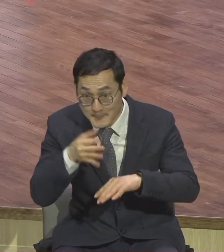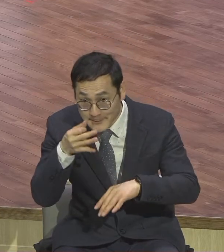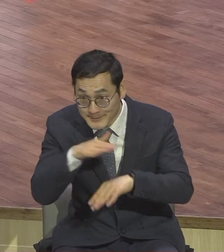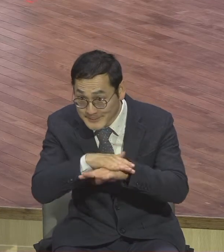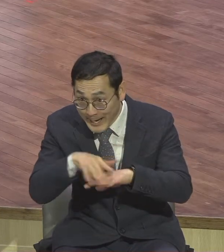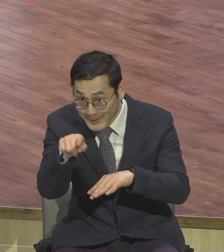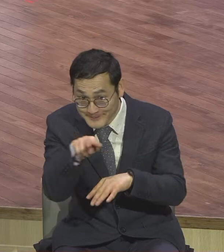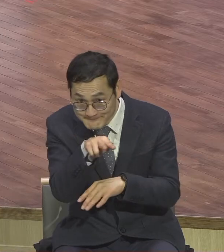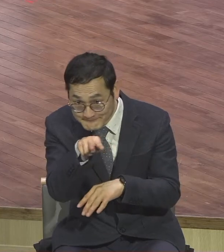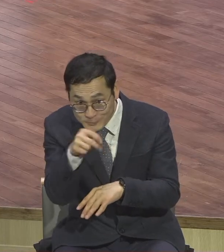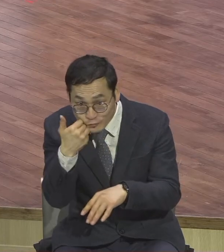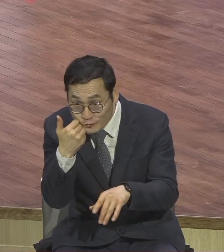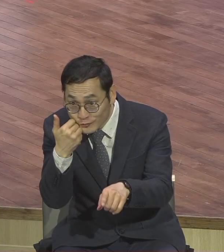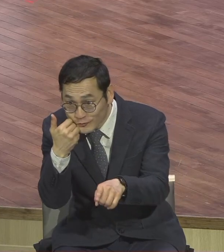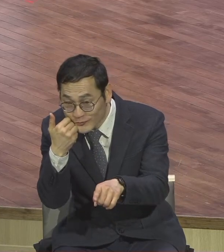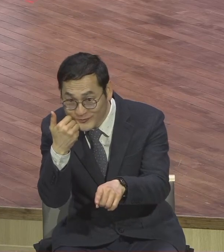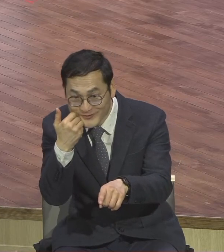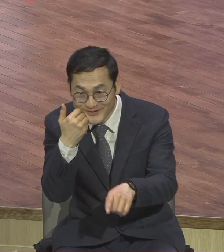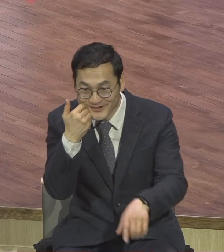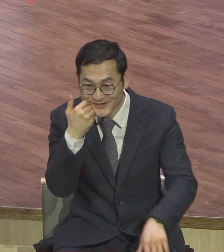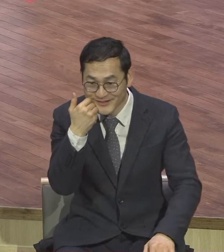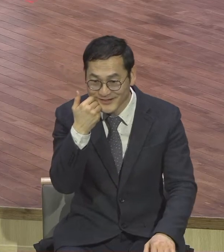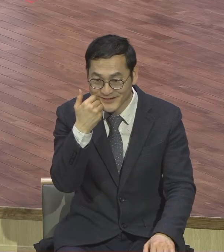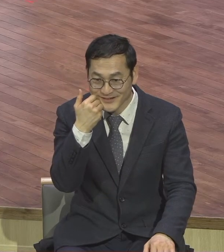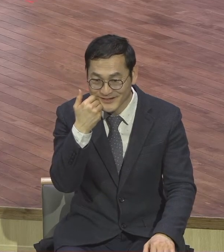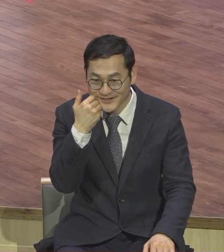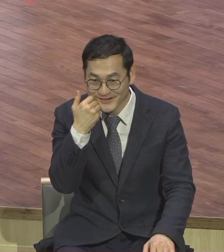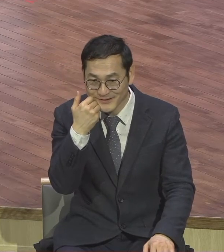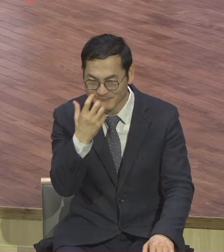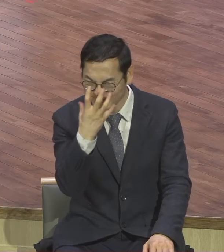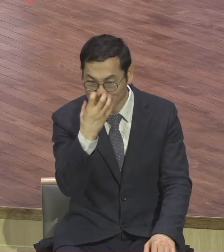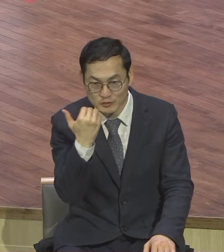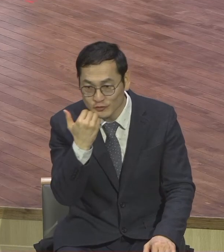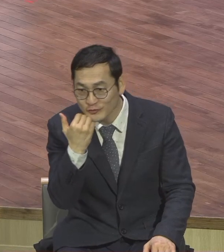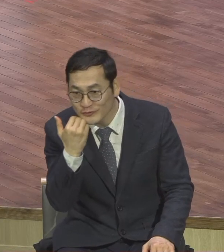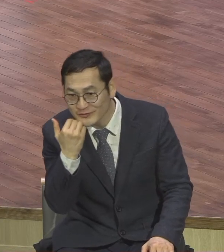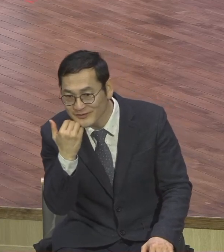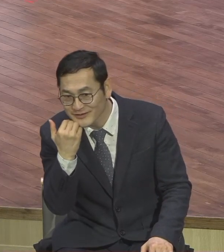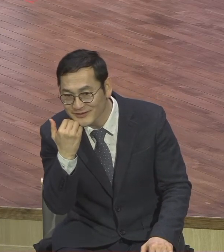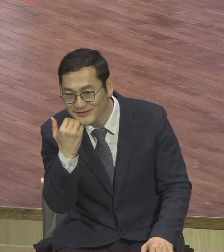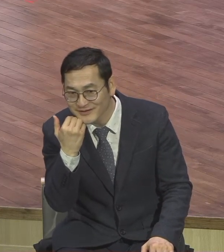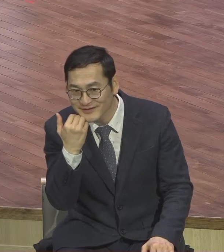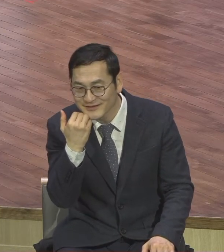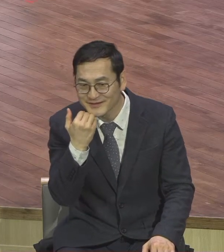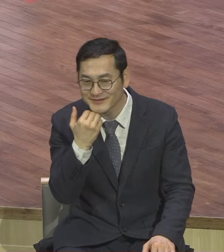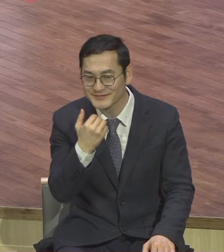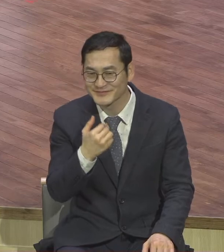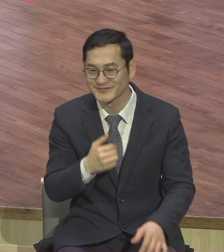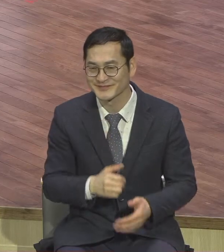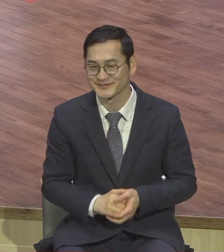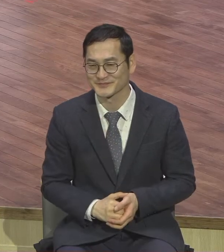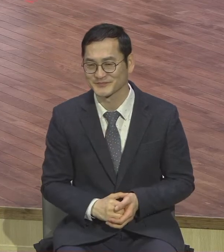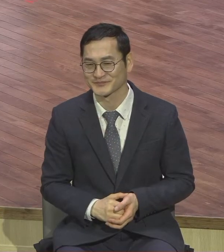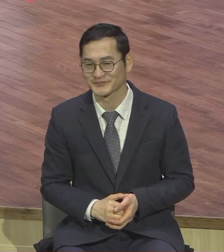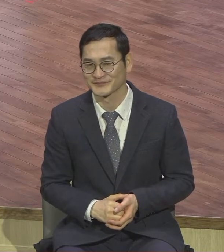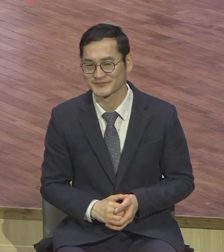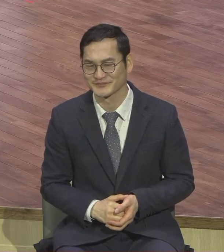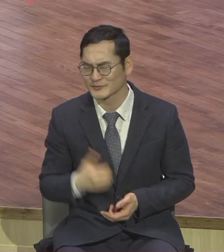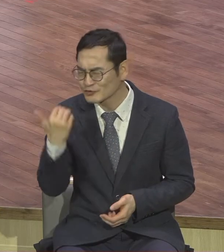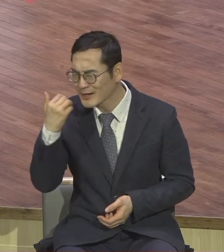철학자 셔네카는 이런 말을 했습니다 분노의 마음을 품으면 이 독의 절반은